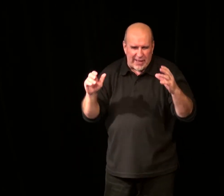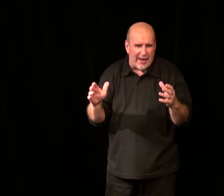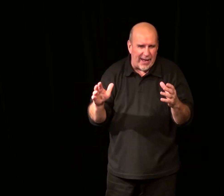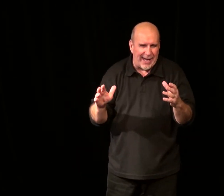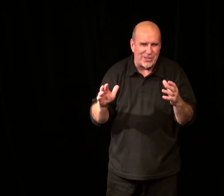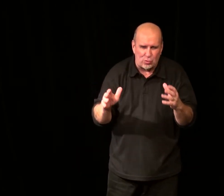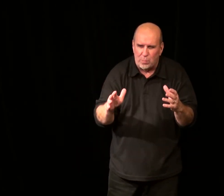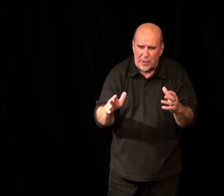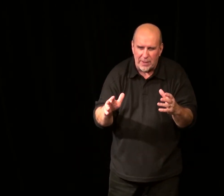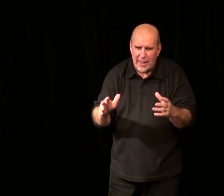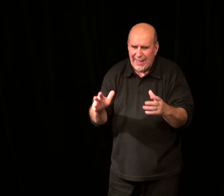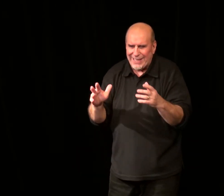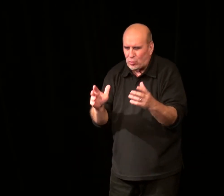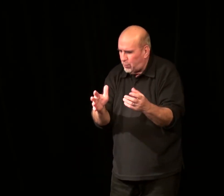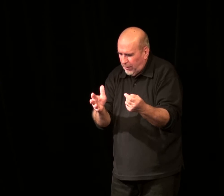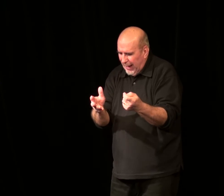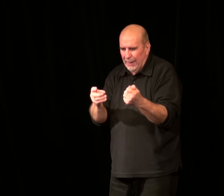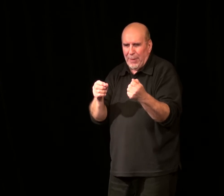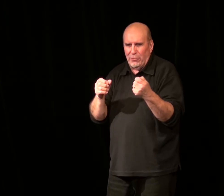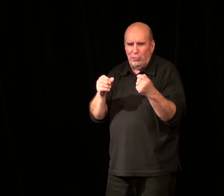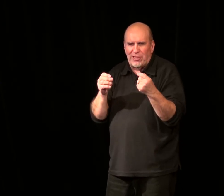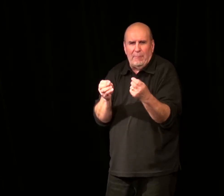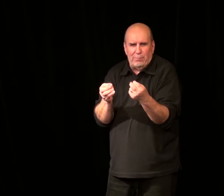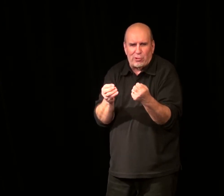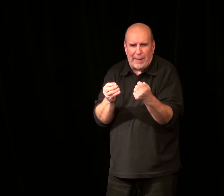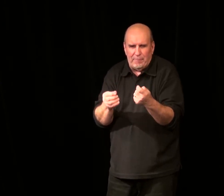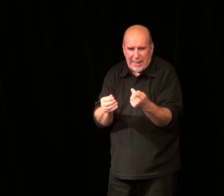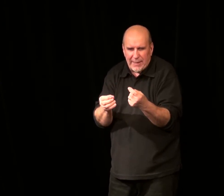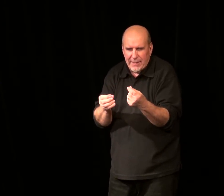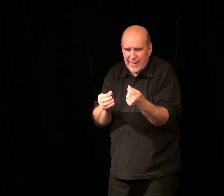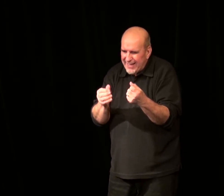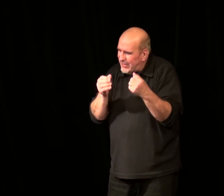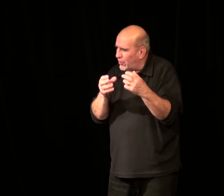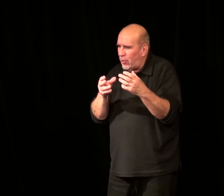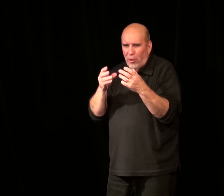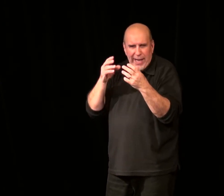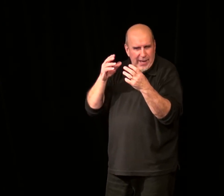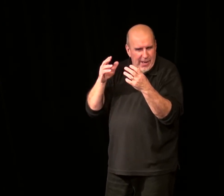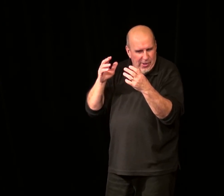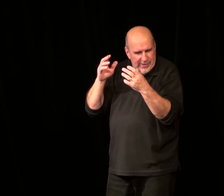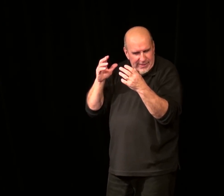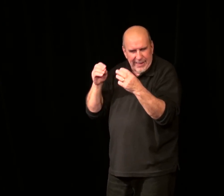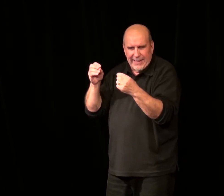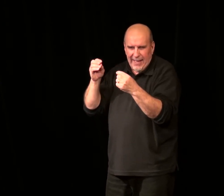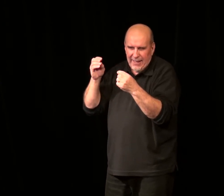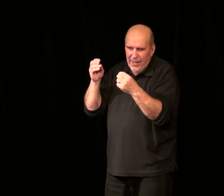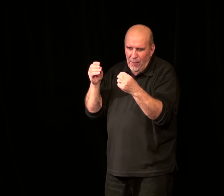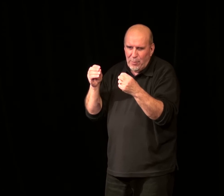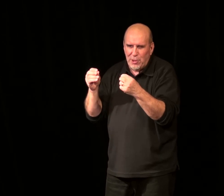temps à la soupe. La soupe, elle prend du temps pour tremper. Et si on a l'oreille, on entend un petit